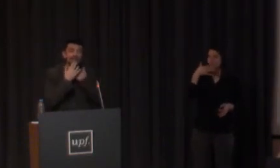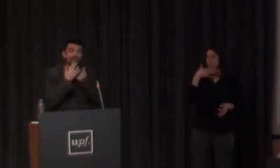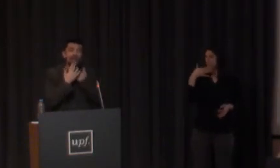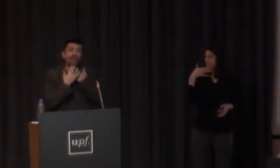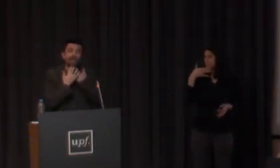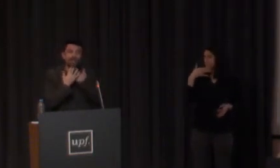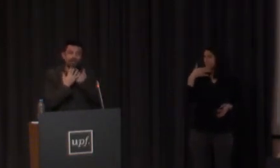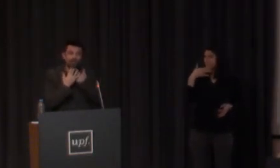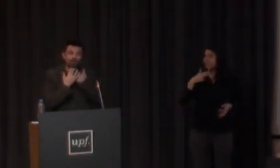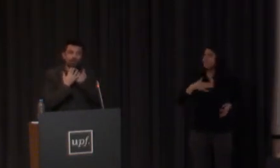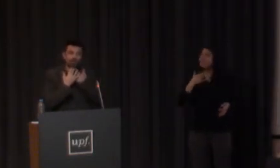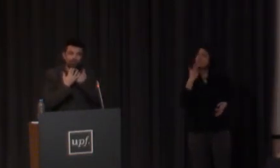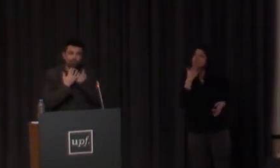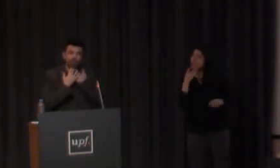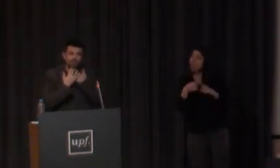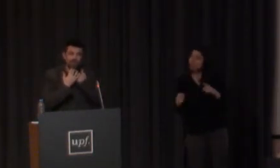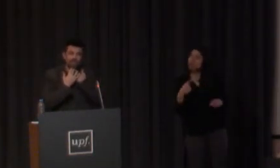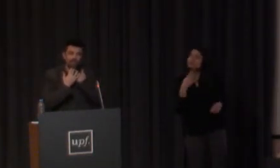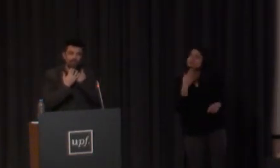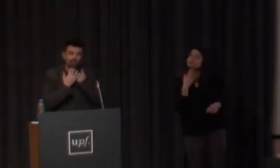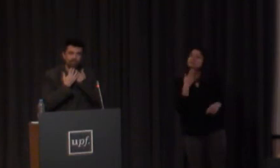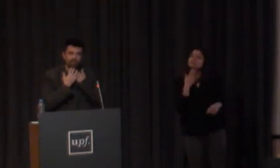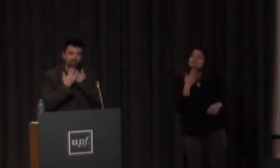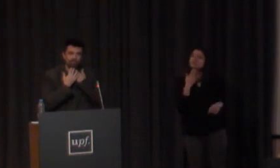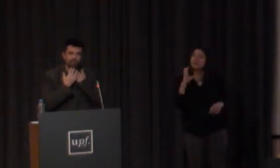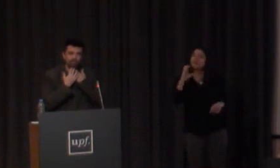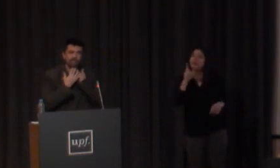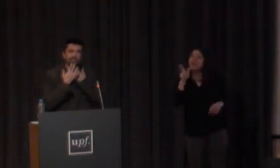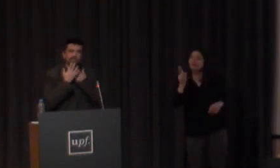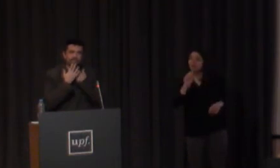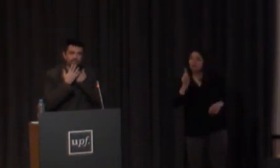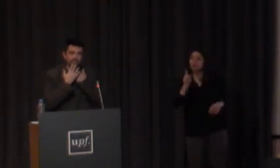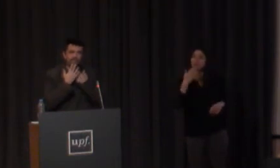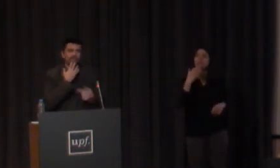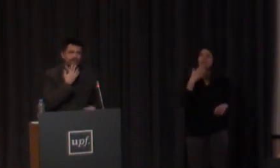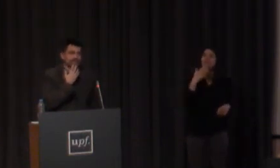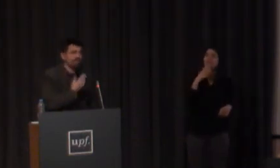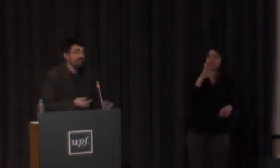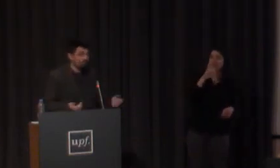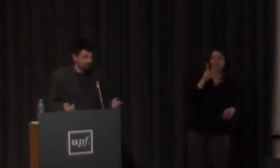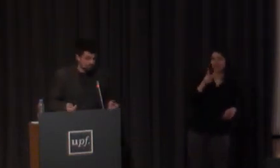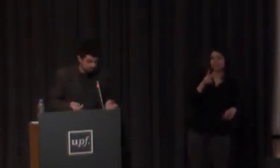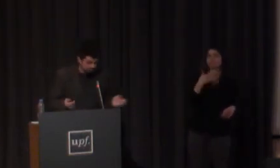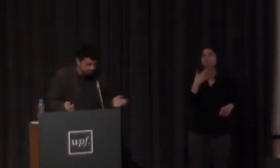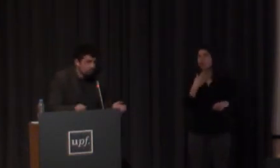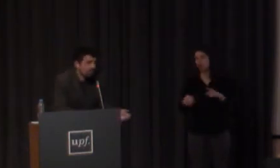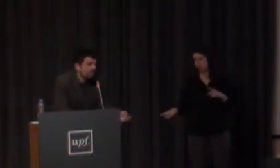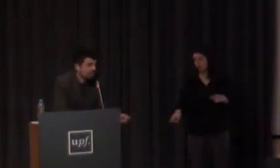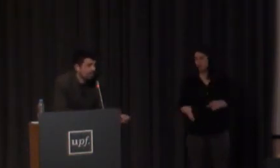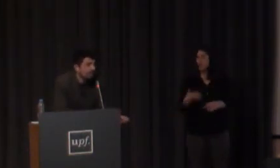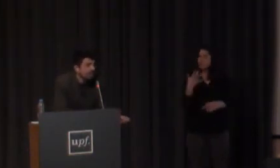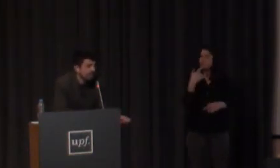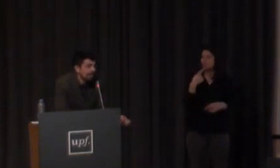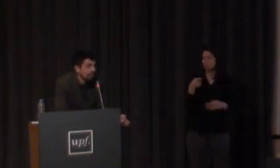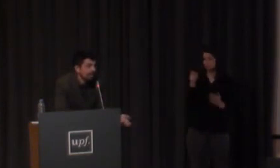la de mi signo que era aquí abajo que es otro lugar sistemático no es esto es esto CH entonces si yo si ustedes